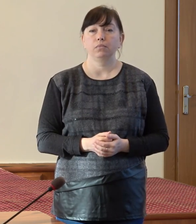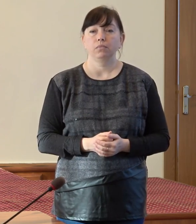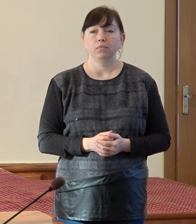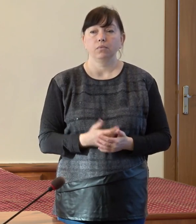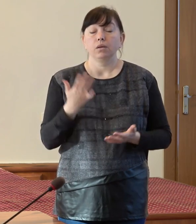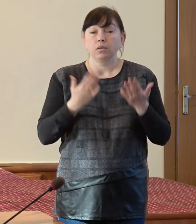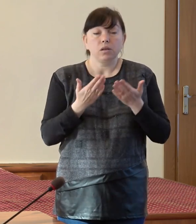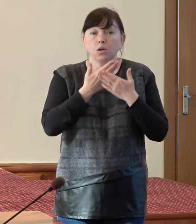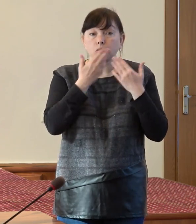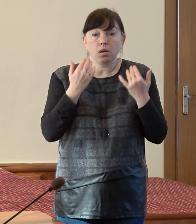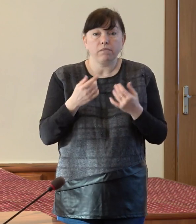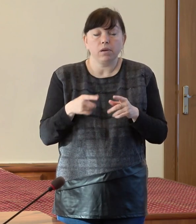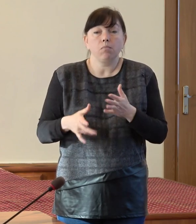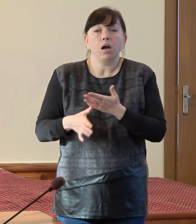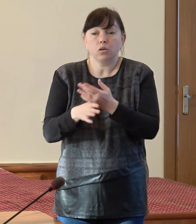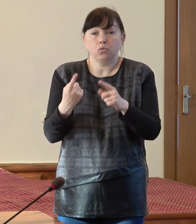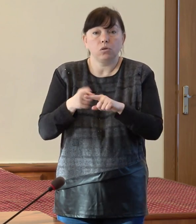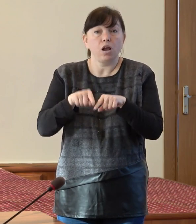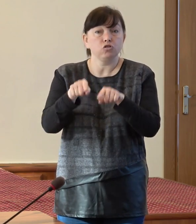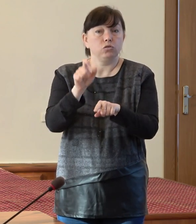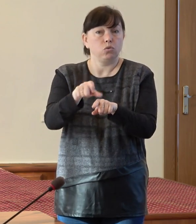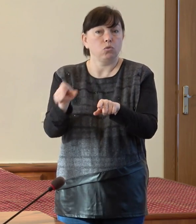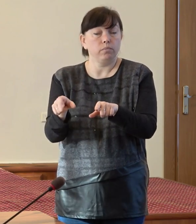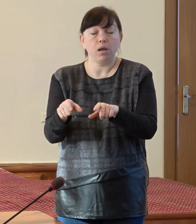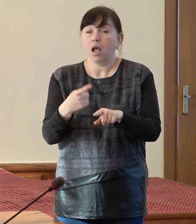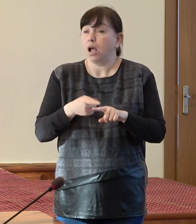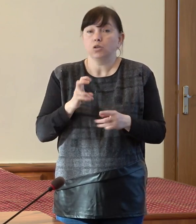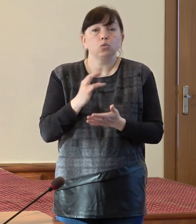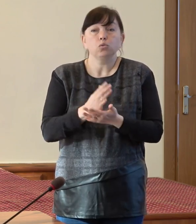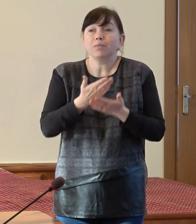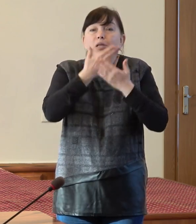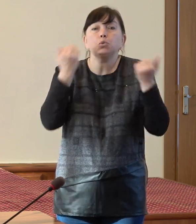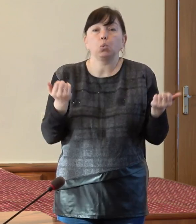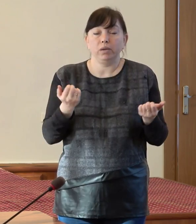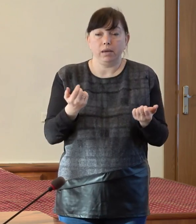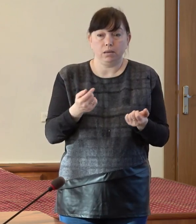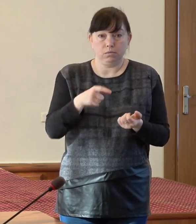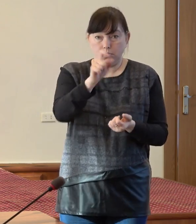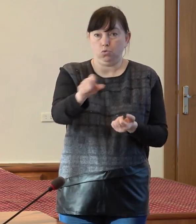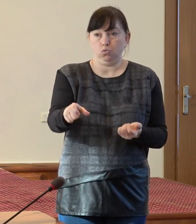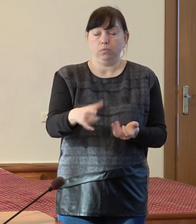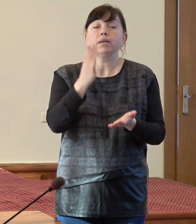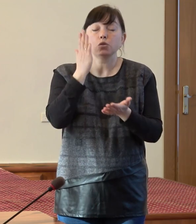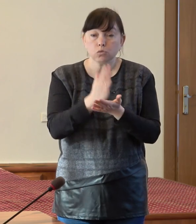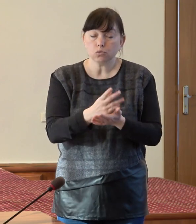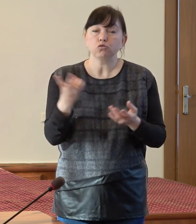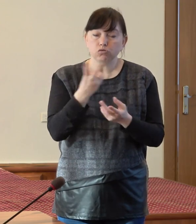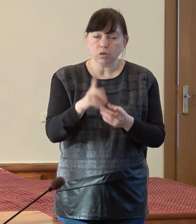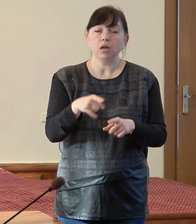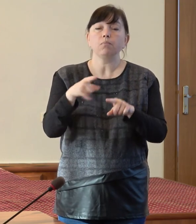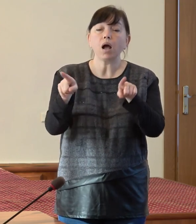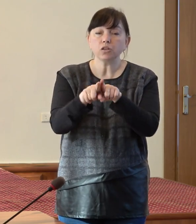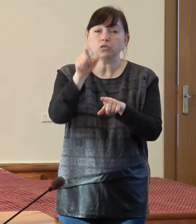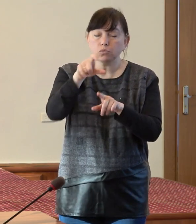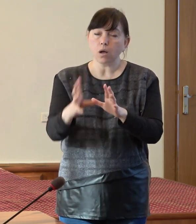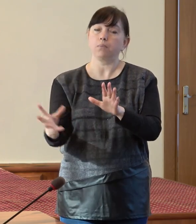Dacă nu avem servicii pentru această categorie de beneficiari, asta nu înseamnă că nu există acel beneficiari și noi trebuie, suntem obligați